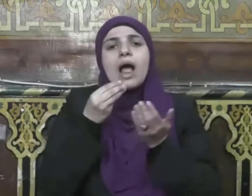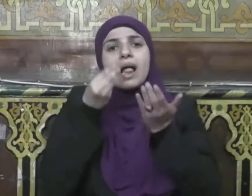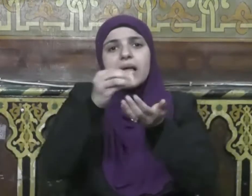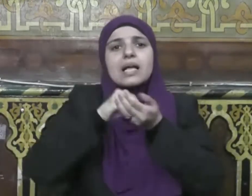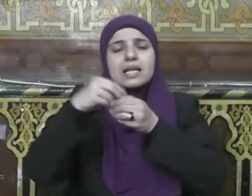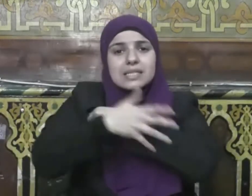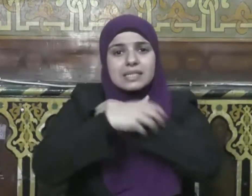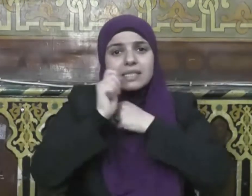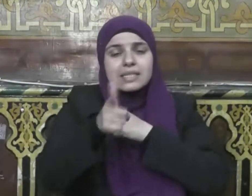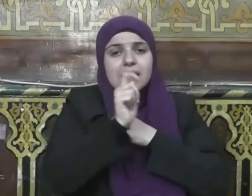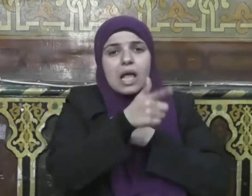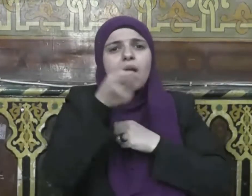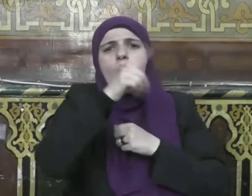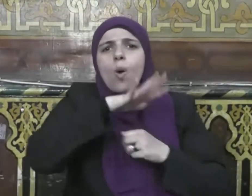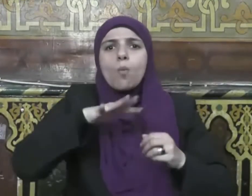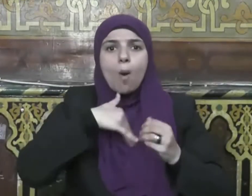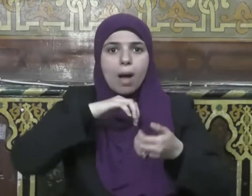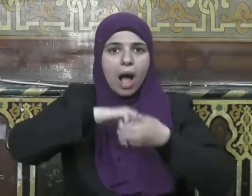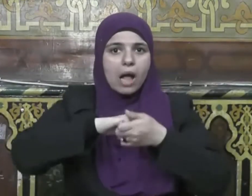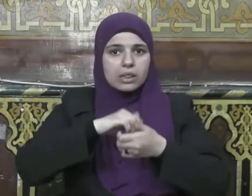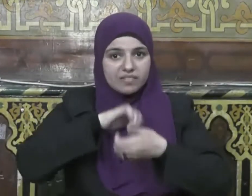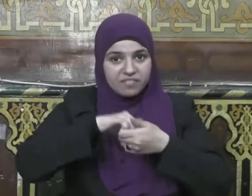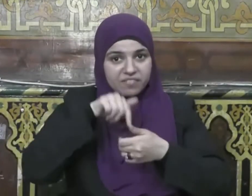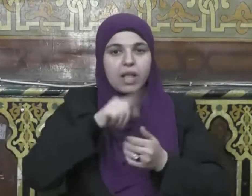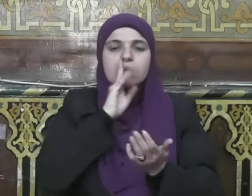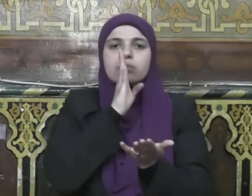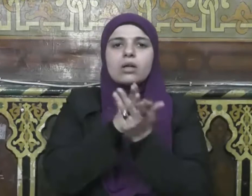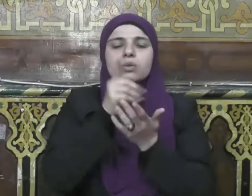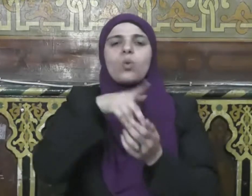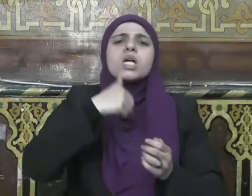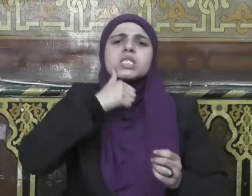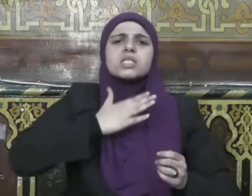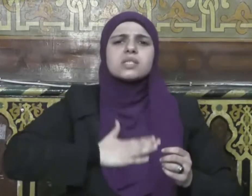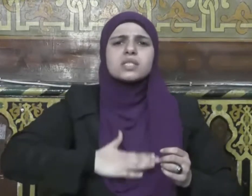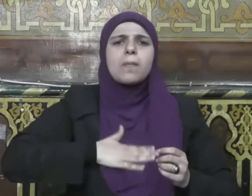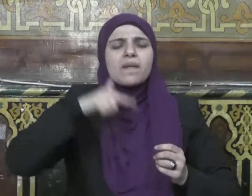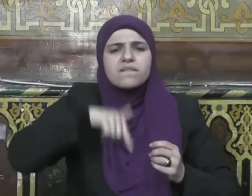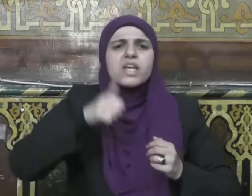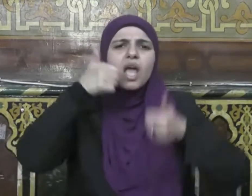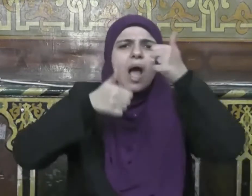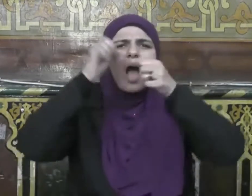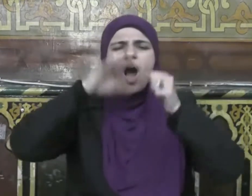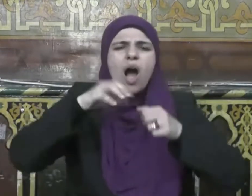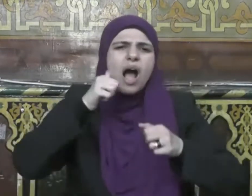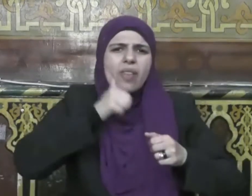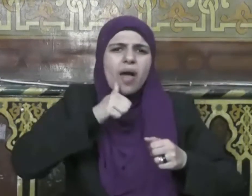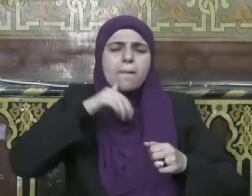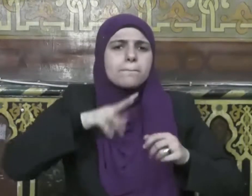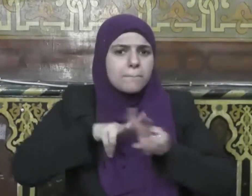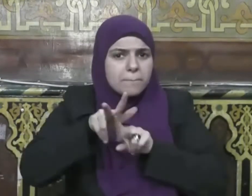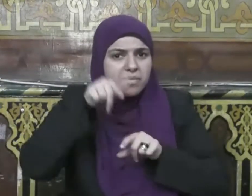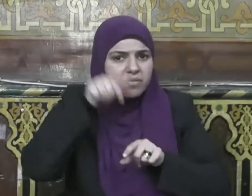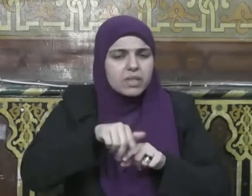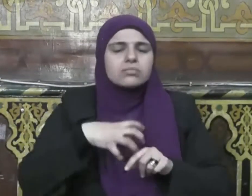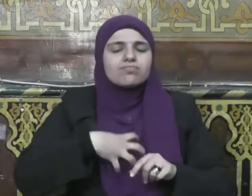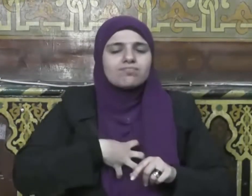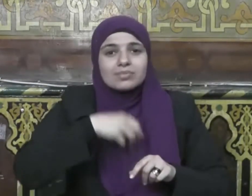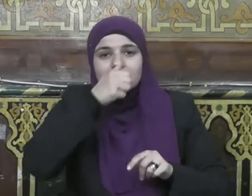في البأساء والضراء وحين البأس أولئك الذين صدقوا وأولئك هم المتقون